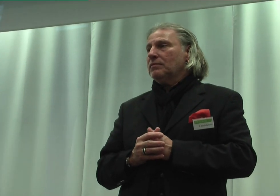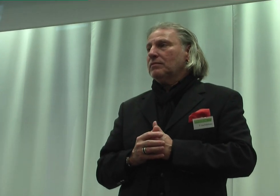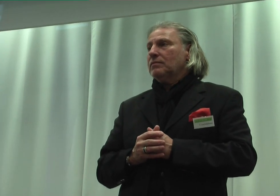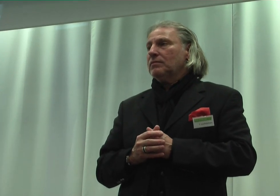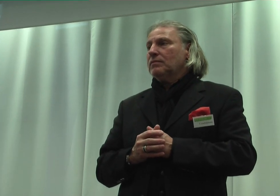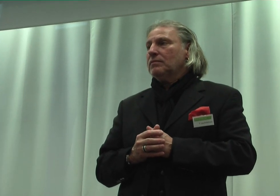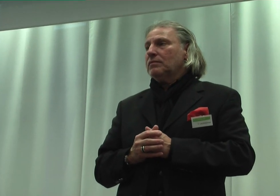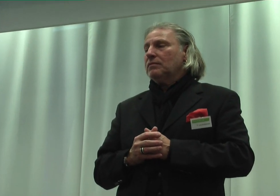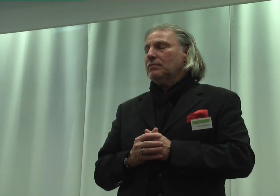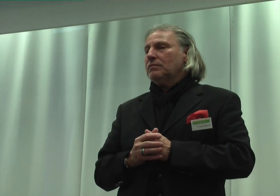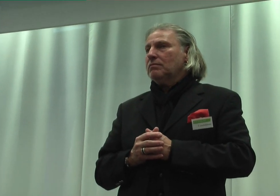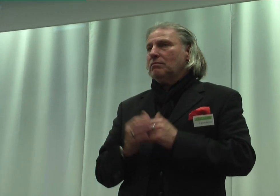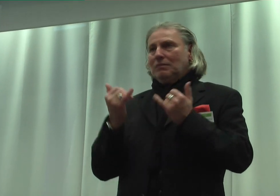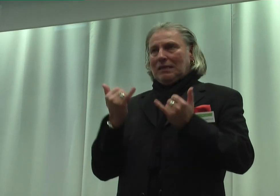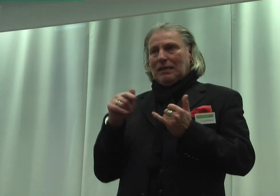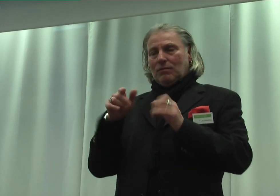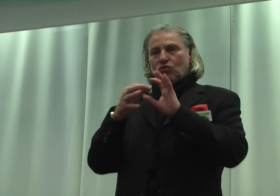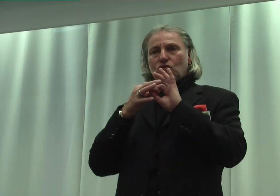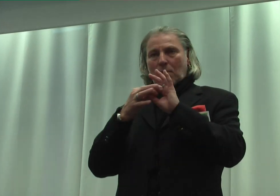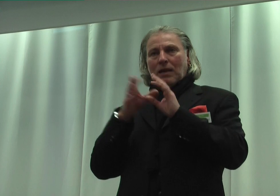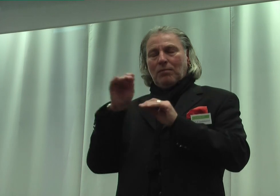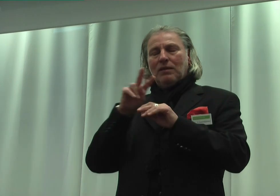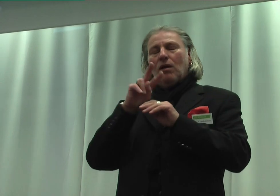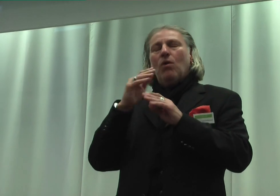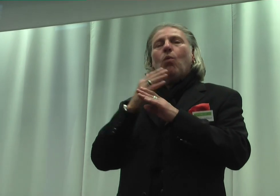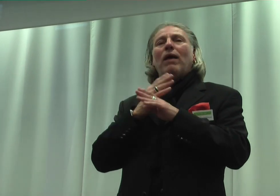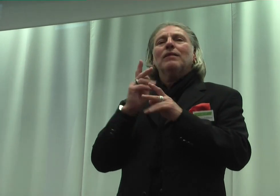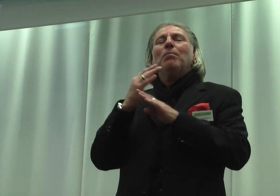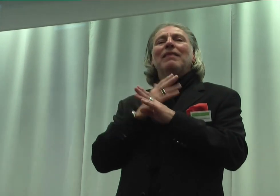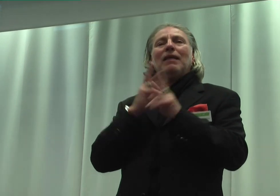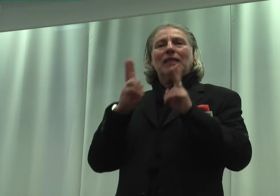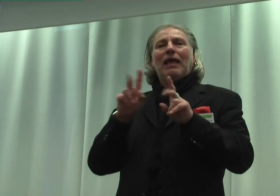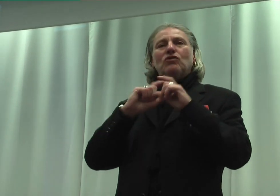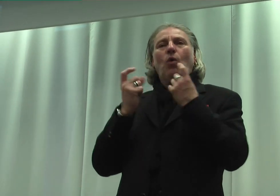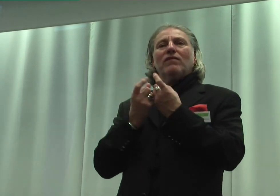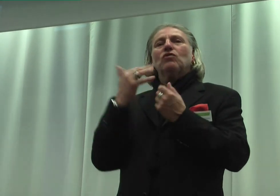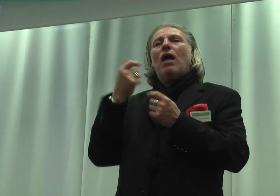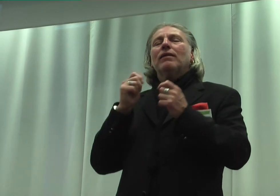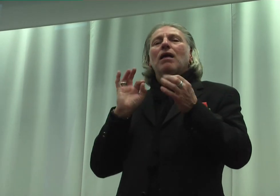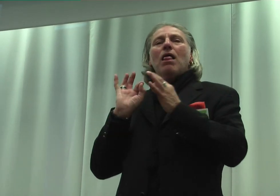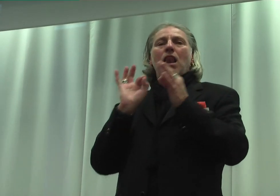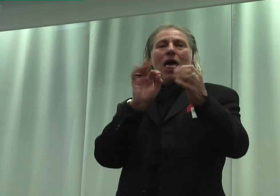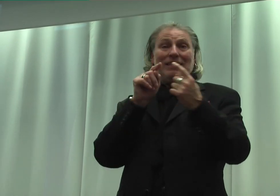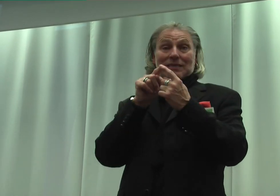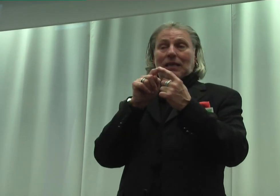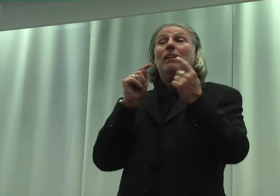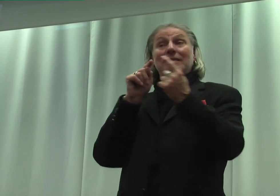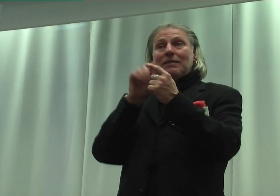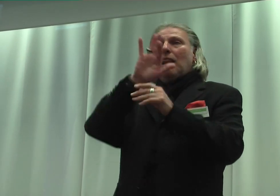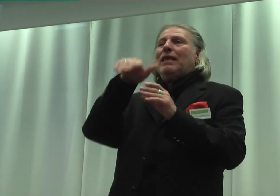Wir haben hier jetzt im Zusammenhang, wir wollen mit der Rechtsprogression ein Leibziel, Inklusion. Dieser Begriff